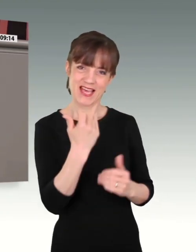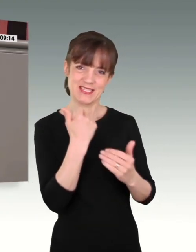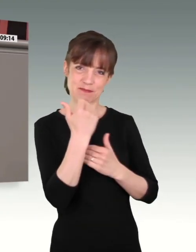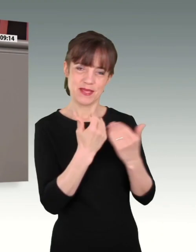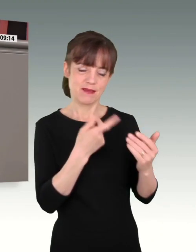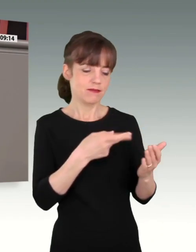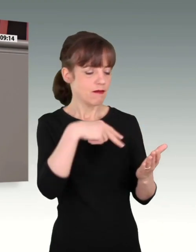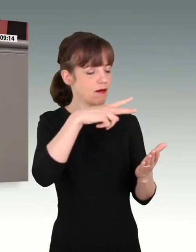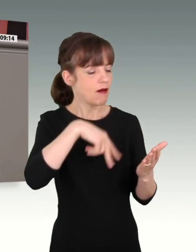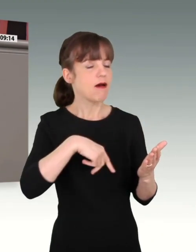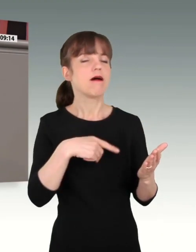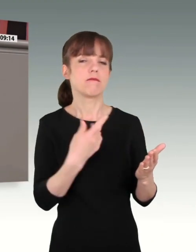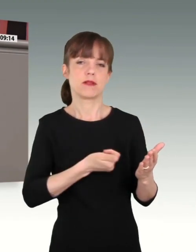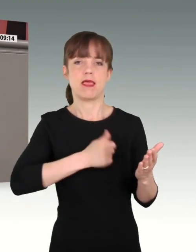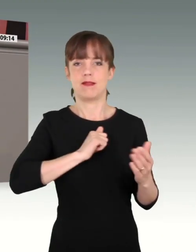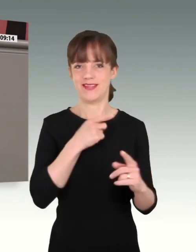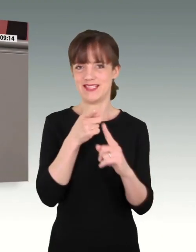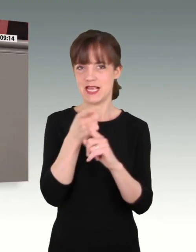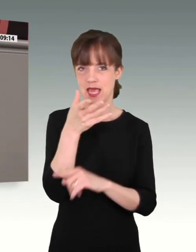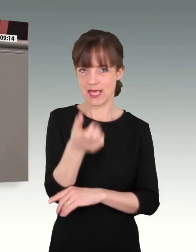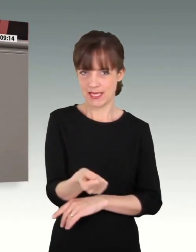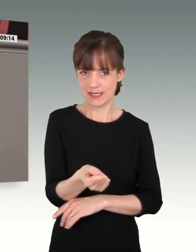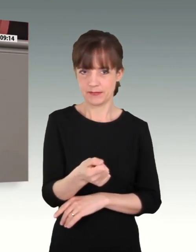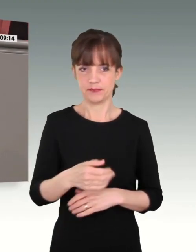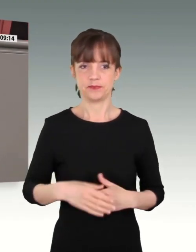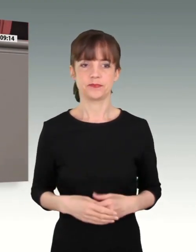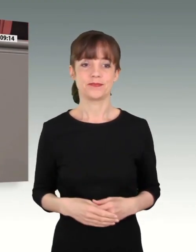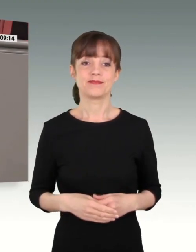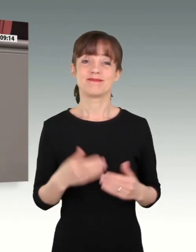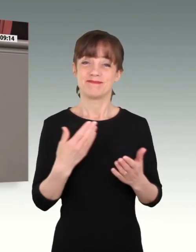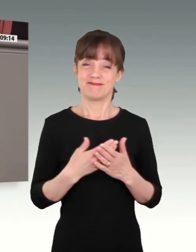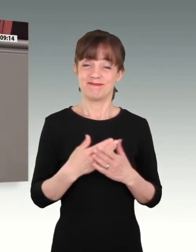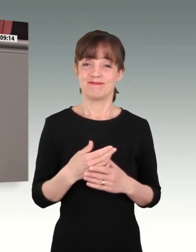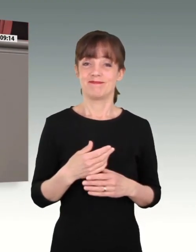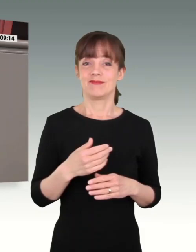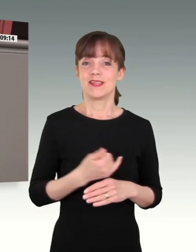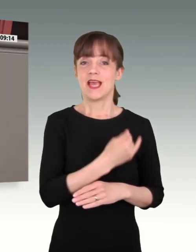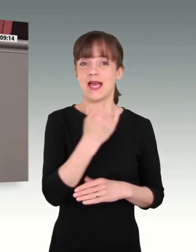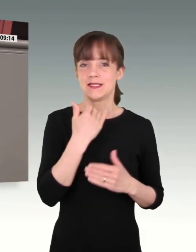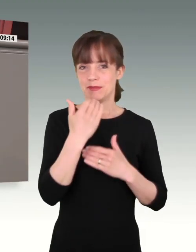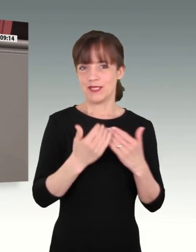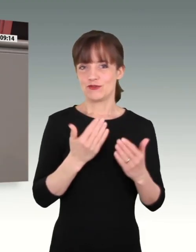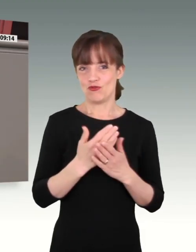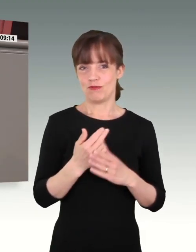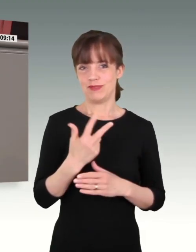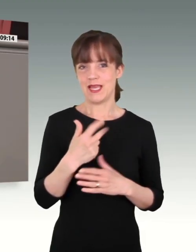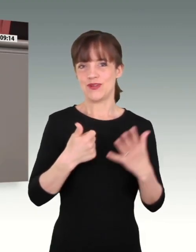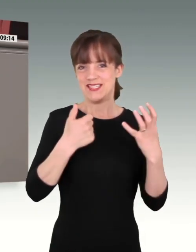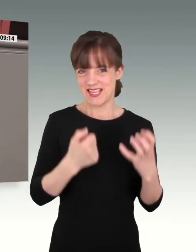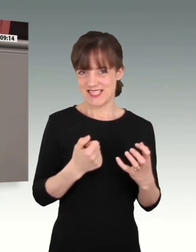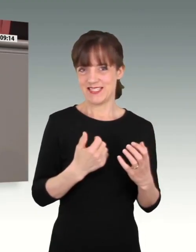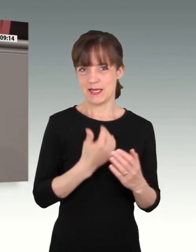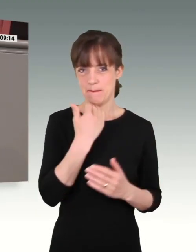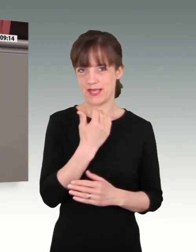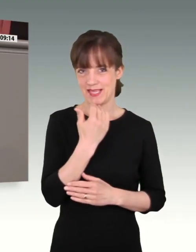dieses Ziel zu erreichen. Dieser 63. Jahresbericht stellt ganz klar fest, die Frauen und Männer